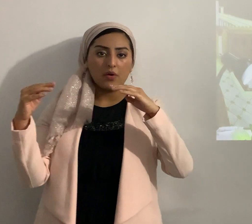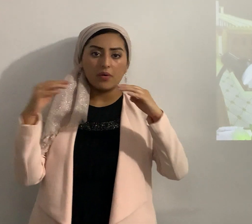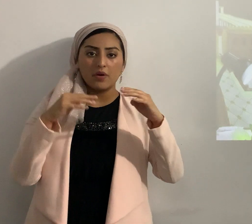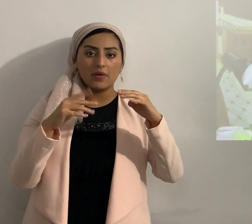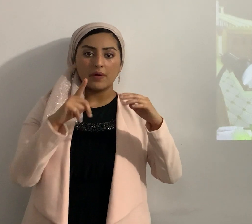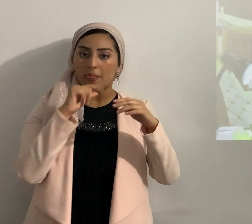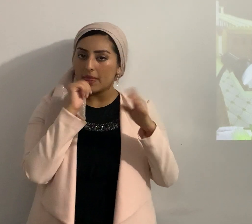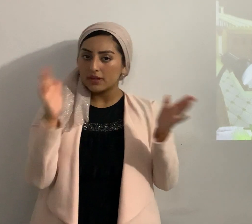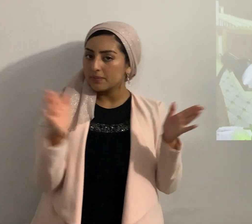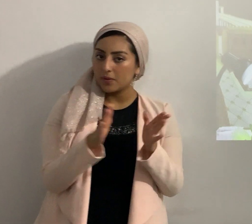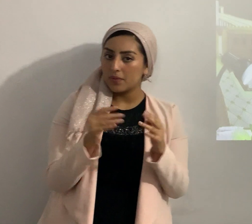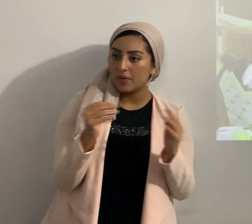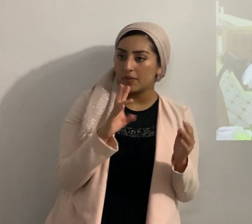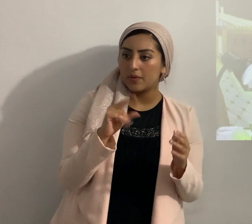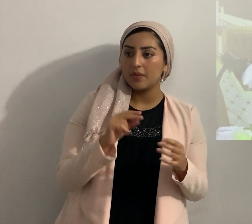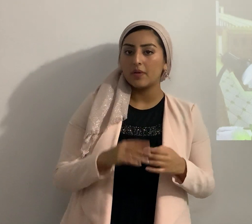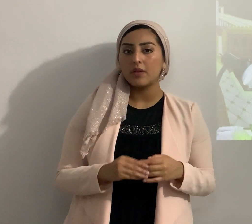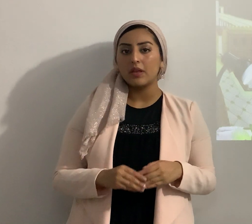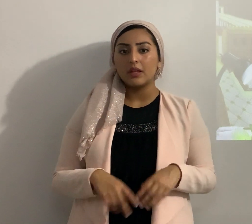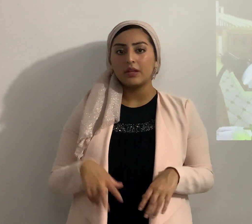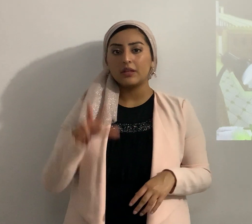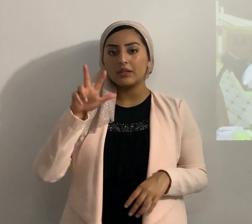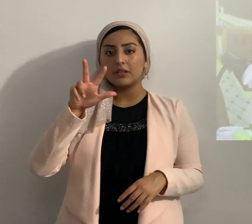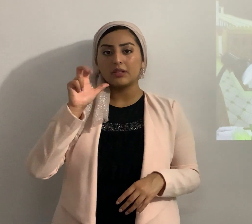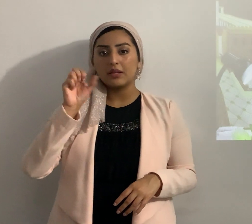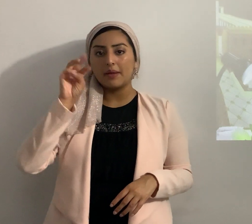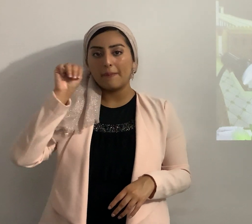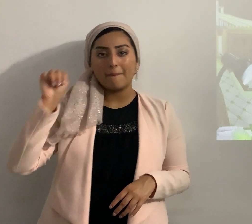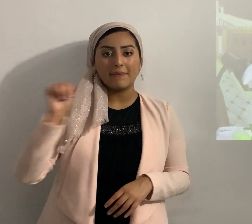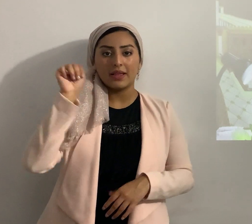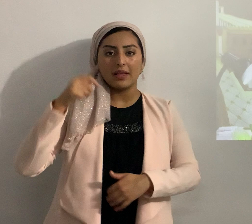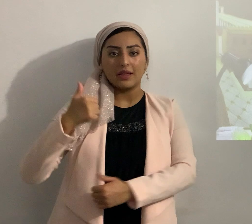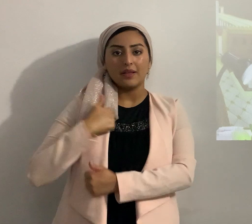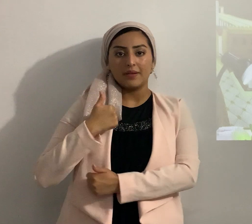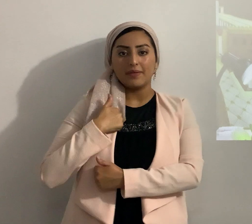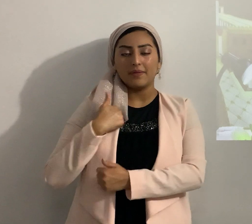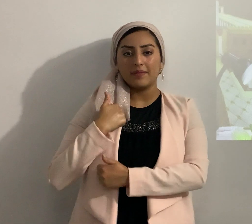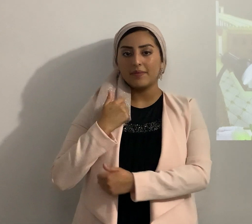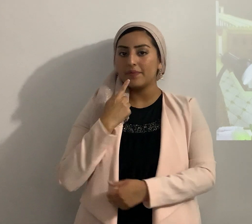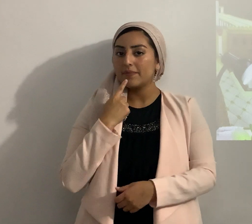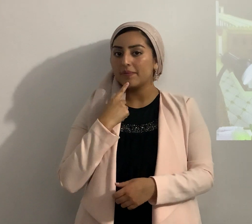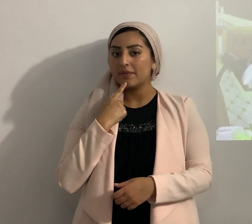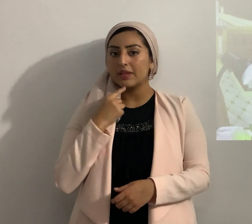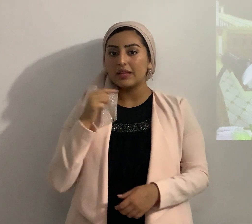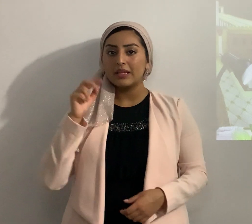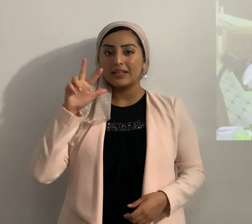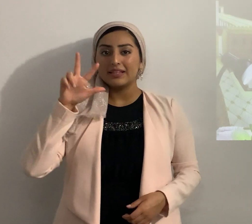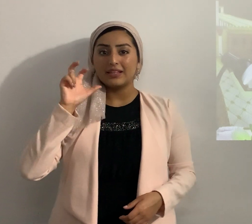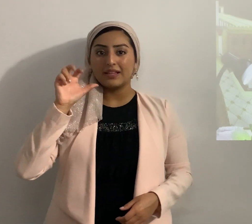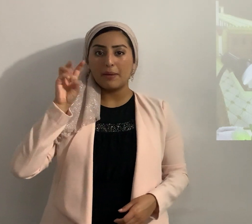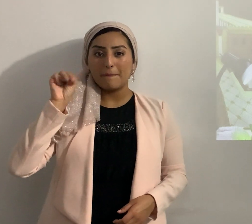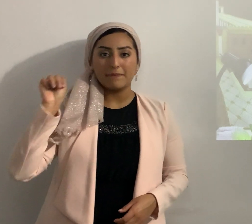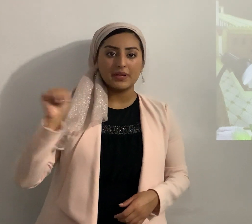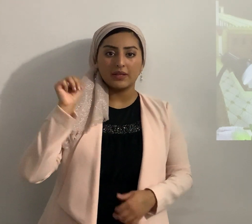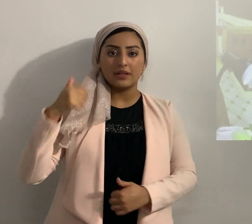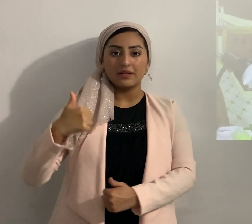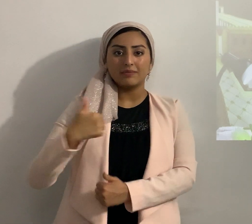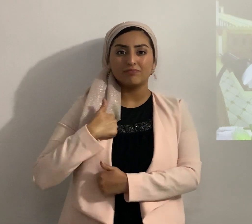fue una guerra pequeñita 300 mil soldados dice Flavio Josefo 300 mil soldados de infantería